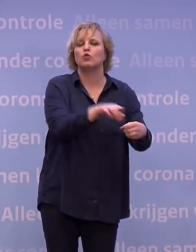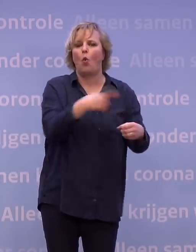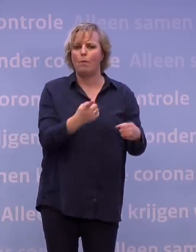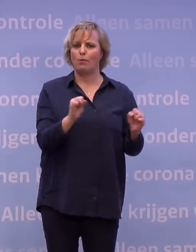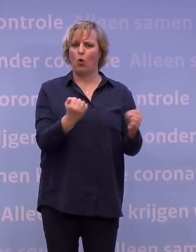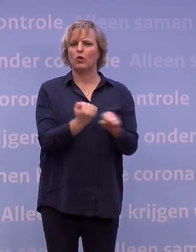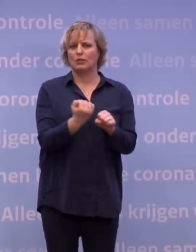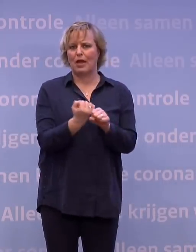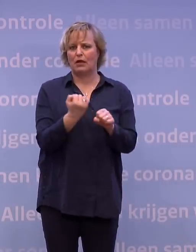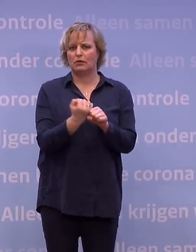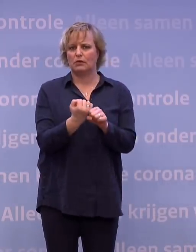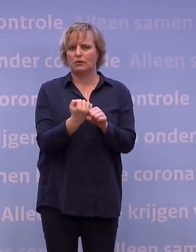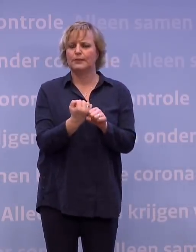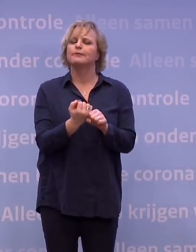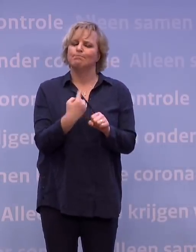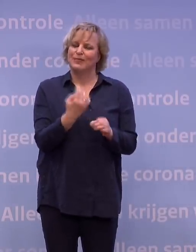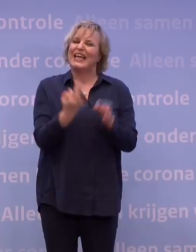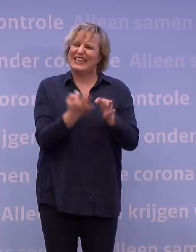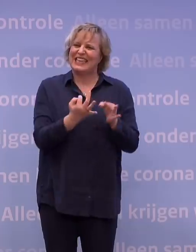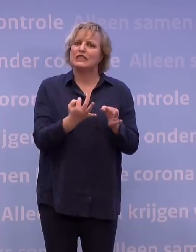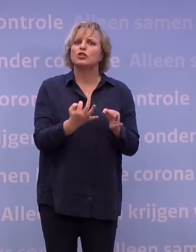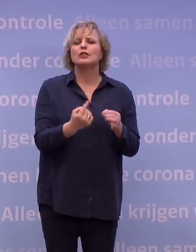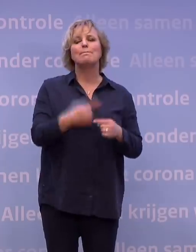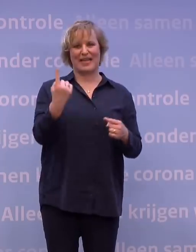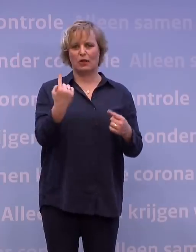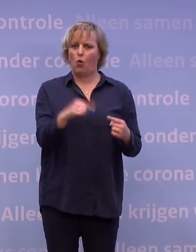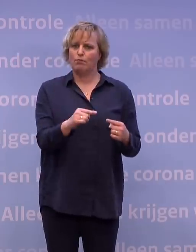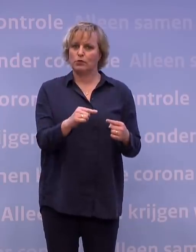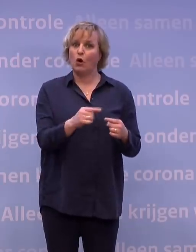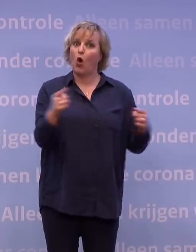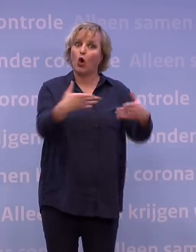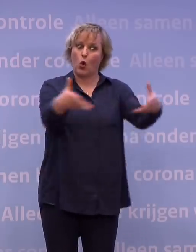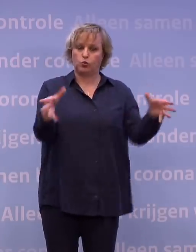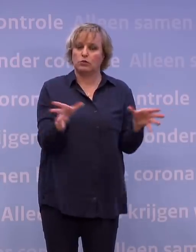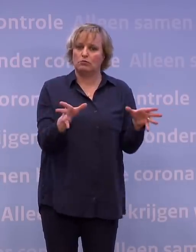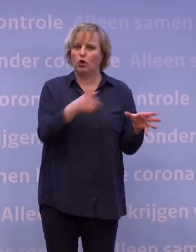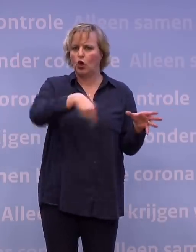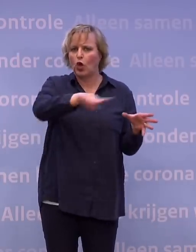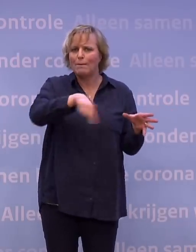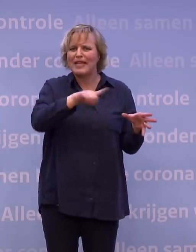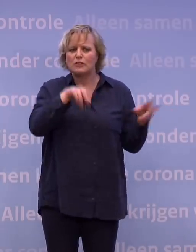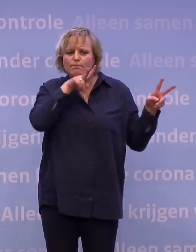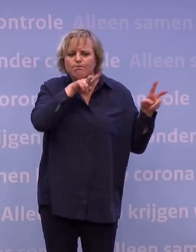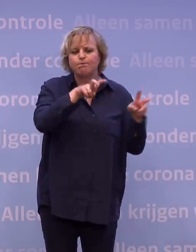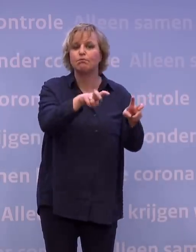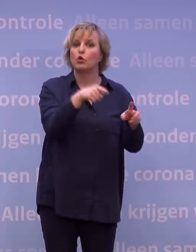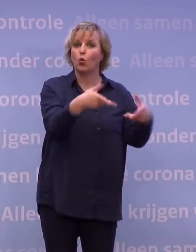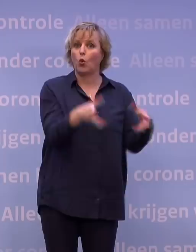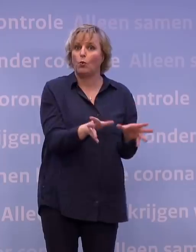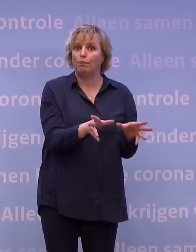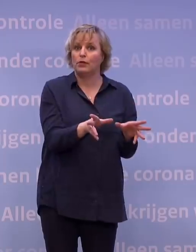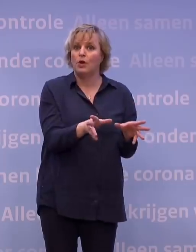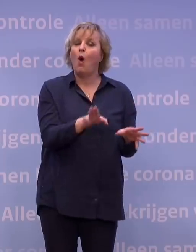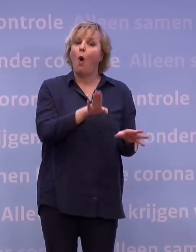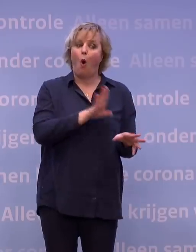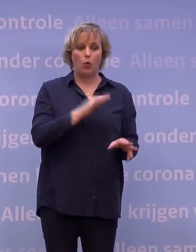gaan we ook doen. We gaan nog intensiever testen om besmettingen op te sporen, grootschalig in een aantal gemeenten. Gericht op nog meer doelgroepen, ook bij nog meer